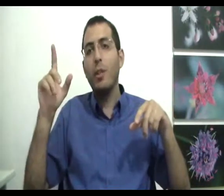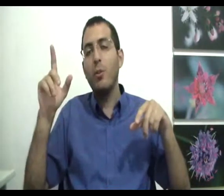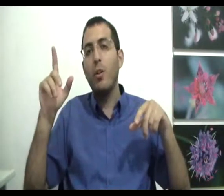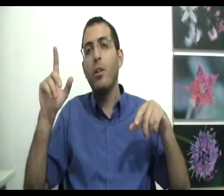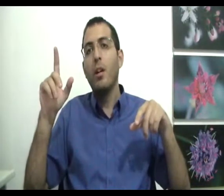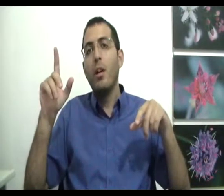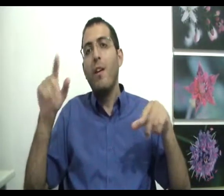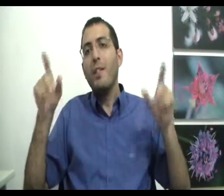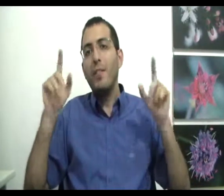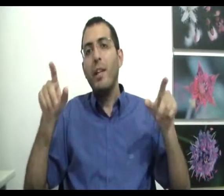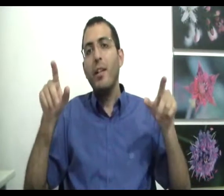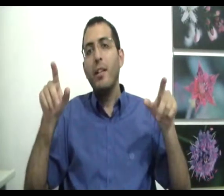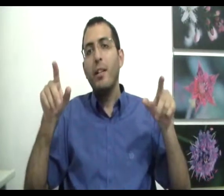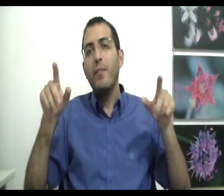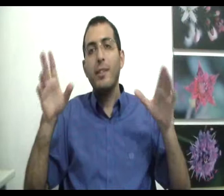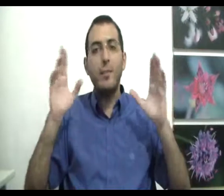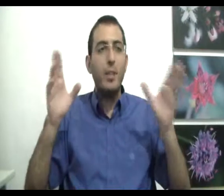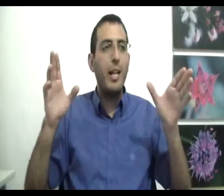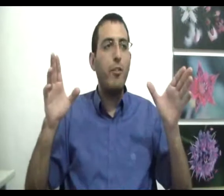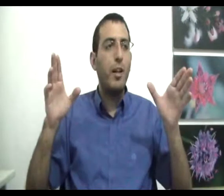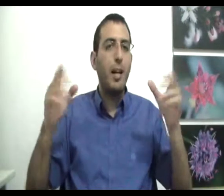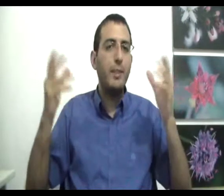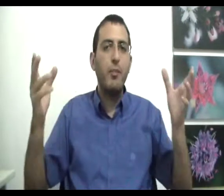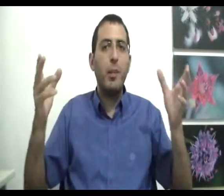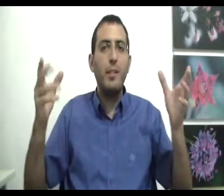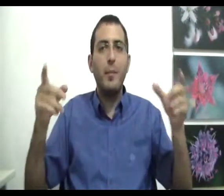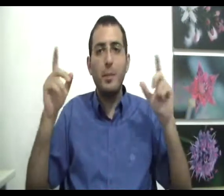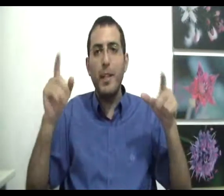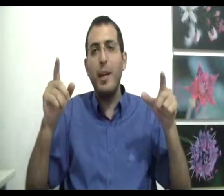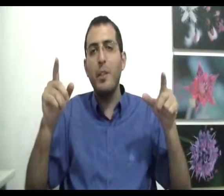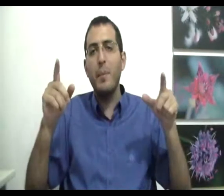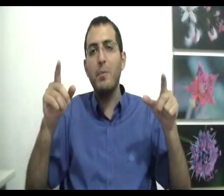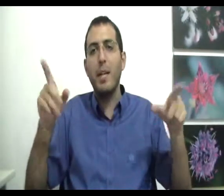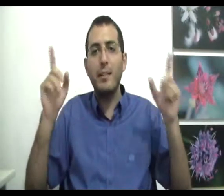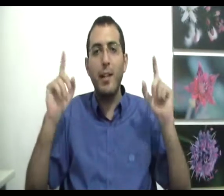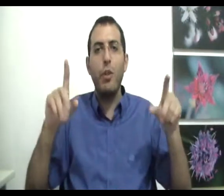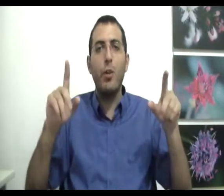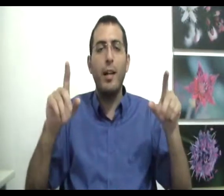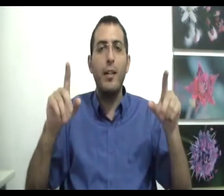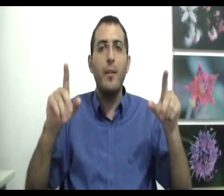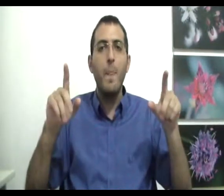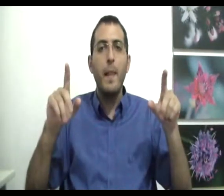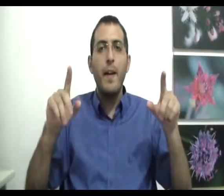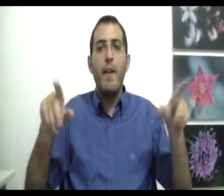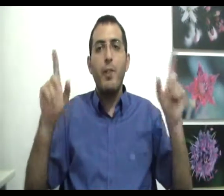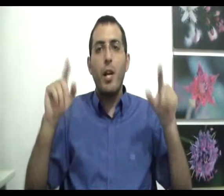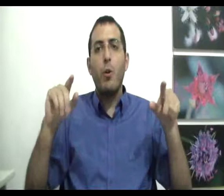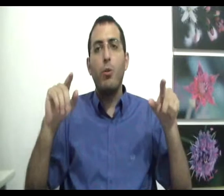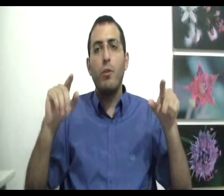גדול ותבין וגם זה לא ינה שלך חכם, זה ינה של אמיתים מספיק תהיה אמיתים עצמך אתה תראה שהכל אחד ושהכל טוב,